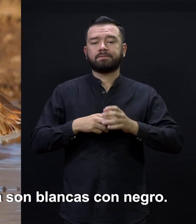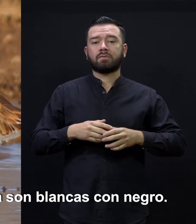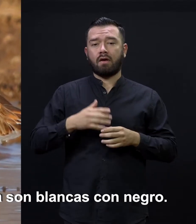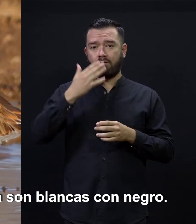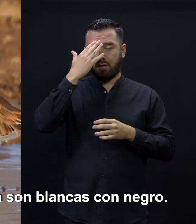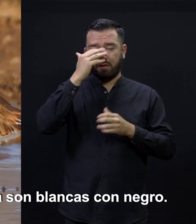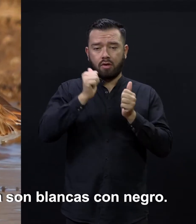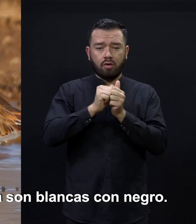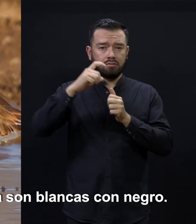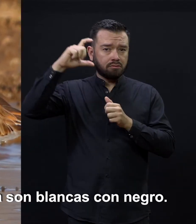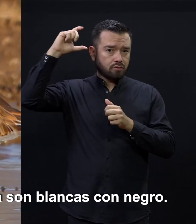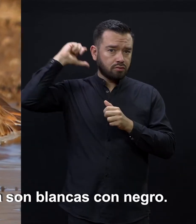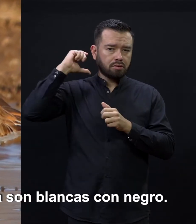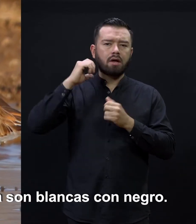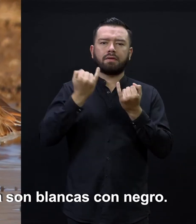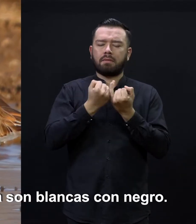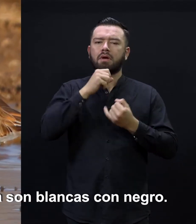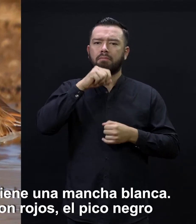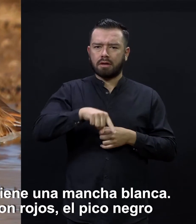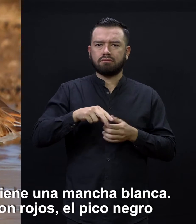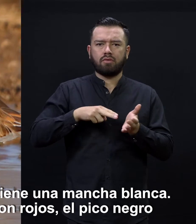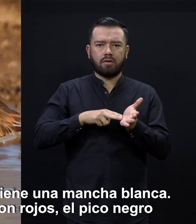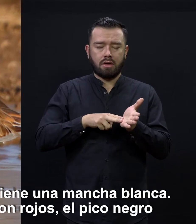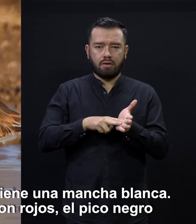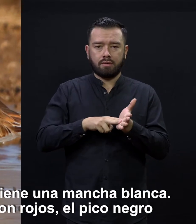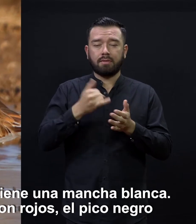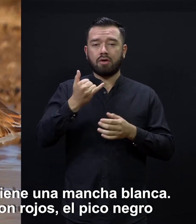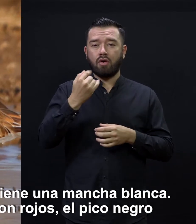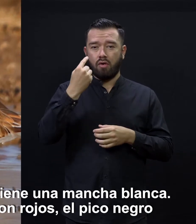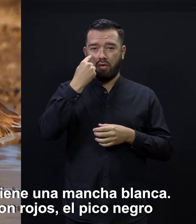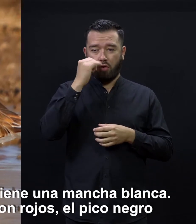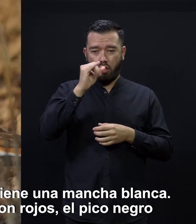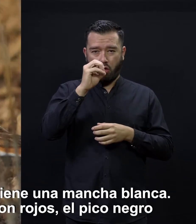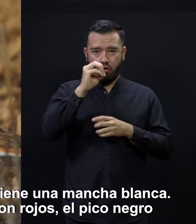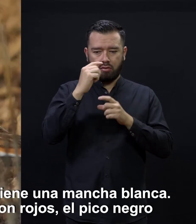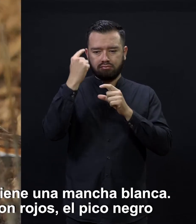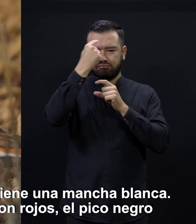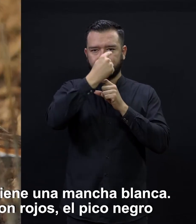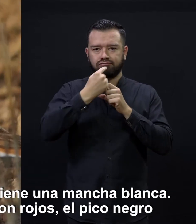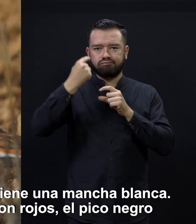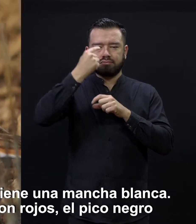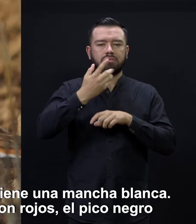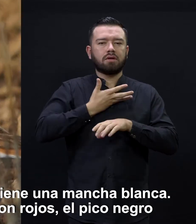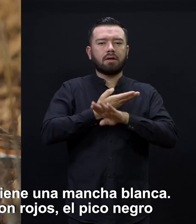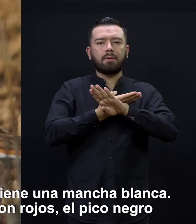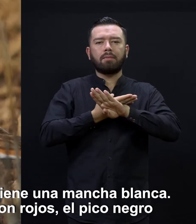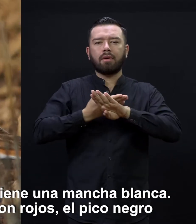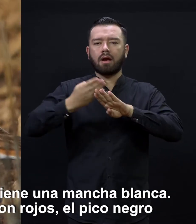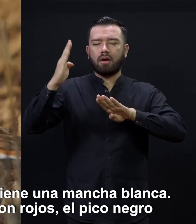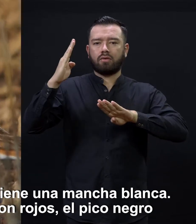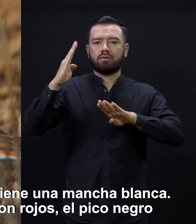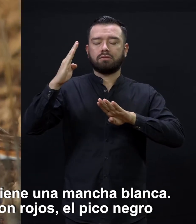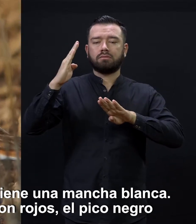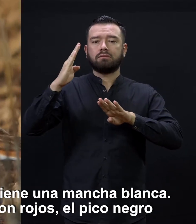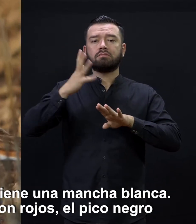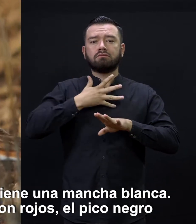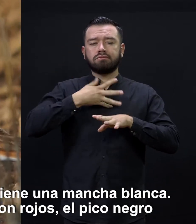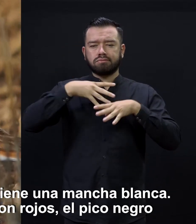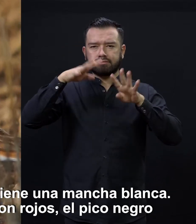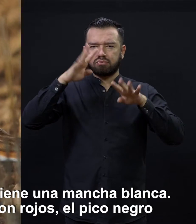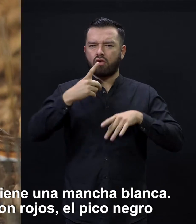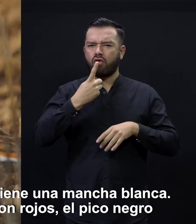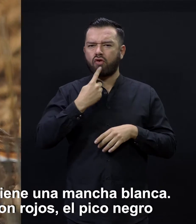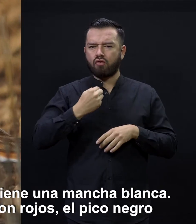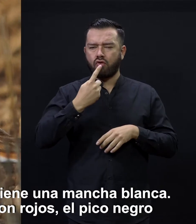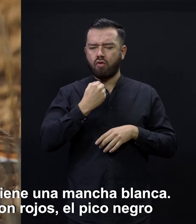frente y la nuca son blancas con negro, alrededor del ojo tiene una mancha blanca, sus párpados